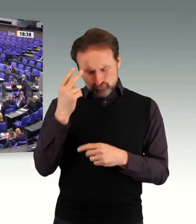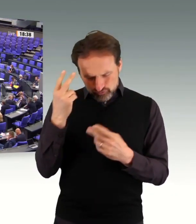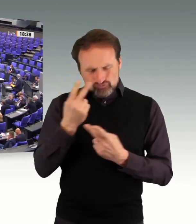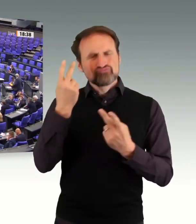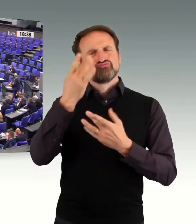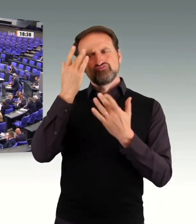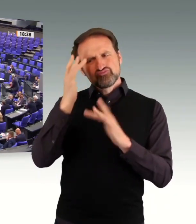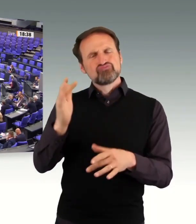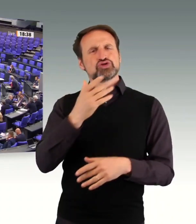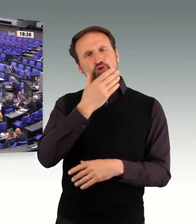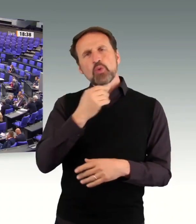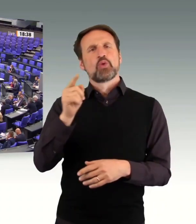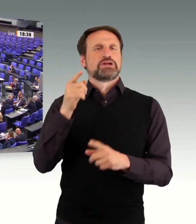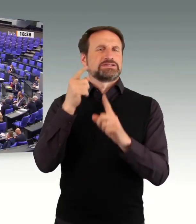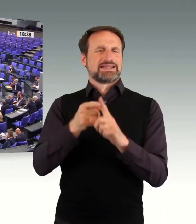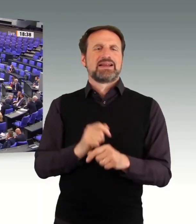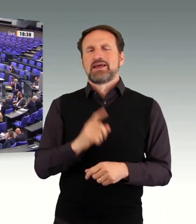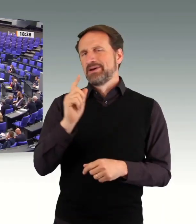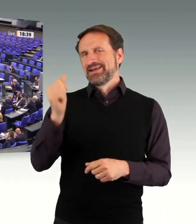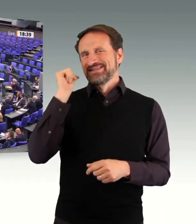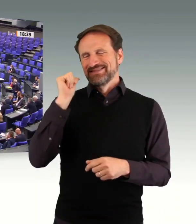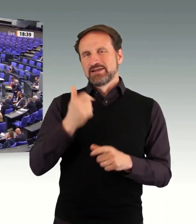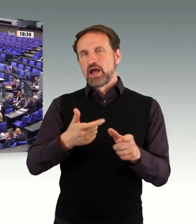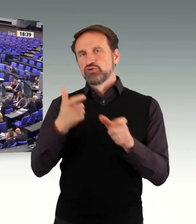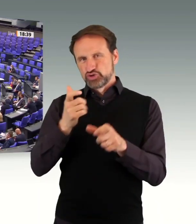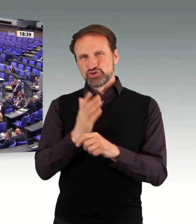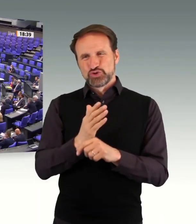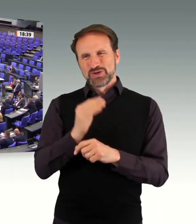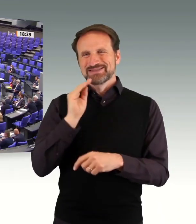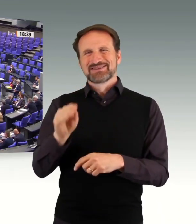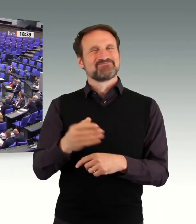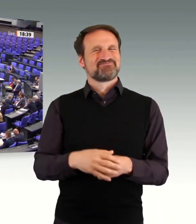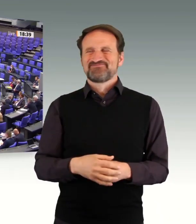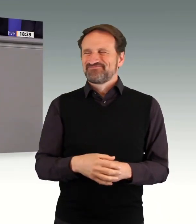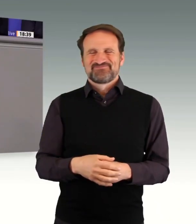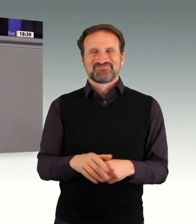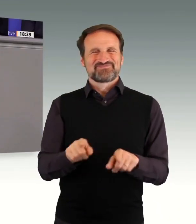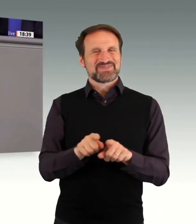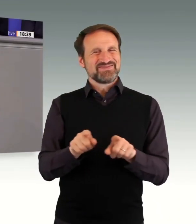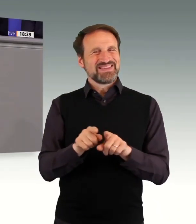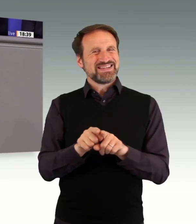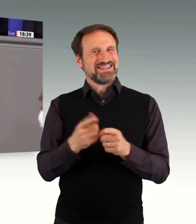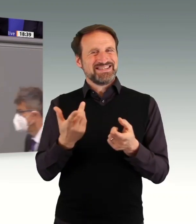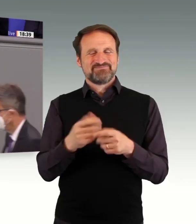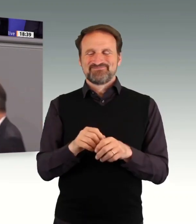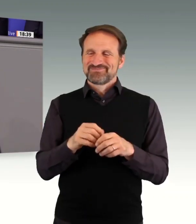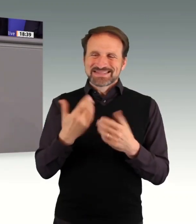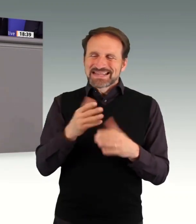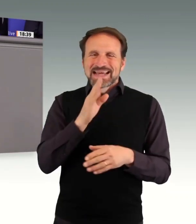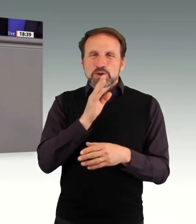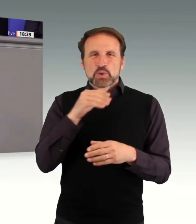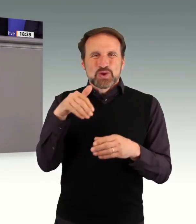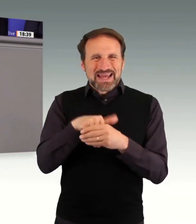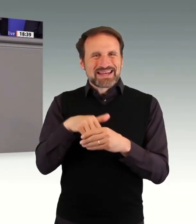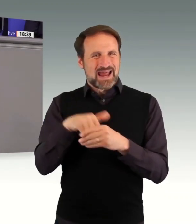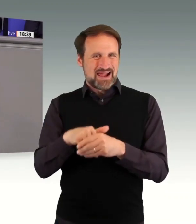im Ausschuss erwähnt, dass mir da einfach zu wenig Fleisch am Knochen ist und dass wir da gerne auch gemeinsam daran arbeiten können, dass da auch mehr Fleisch